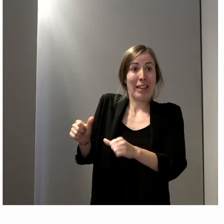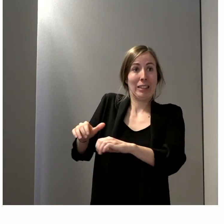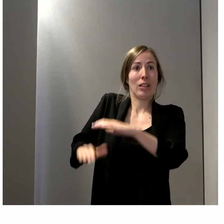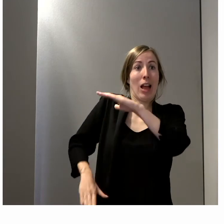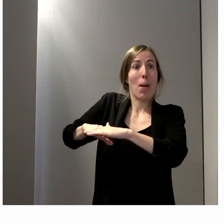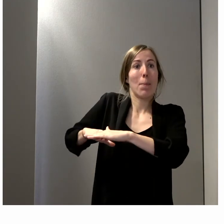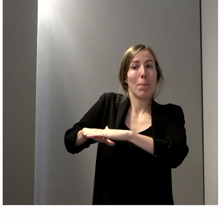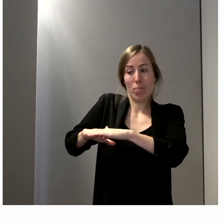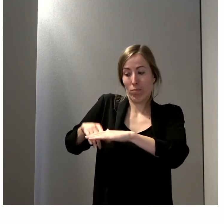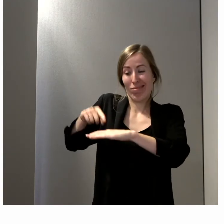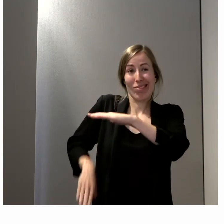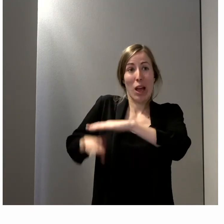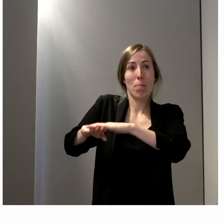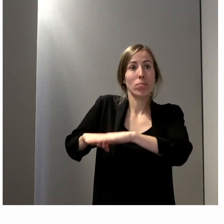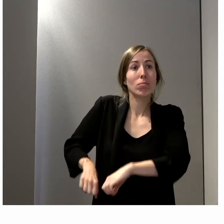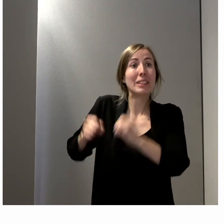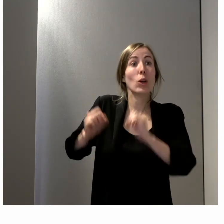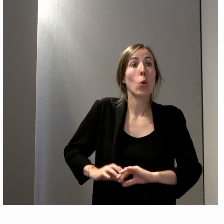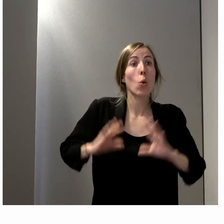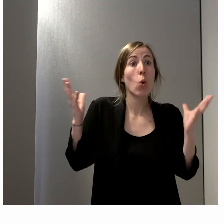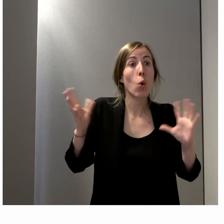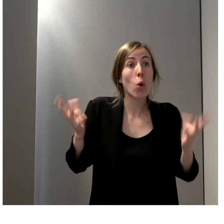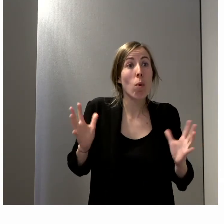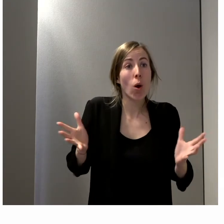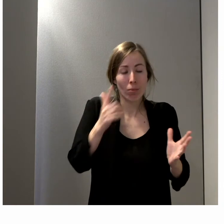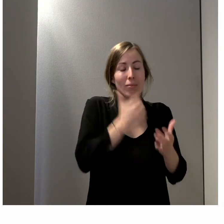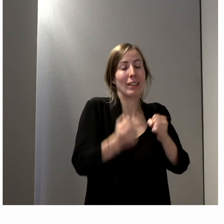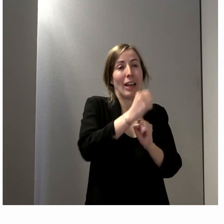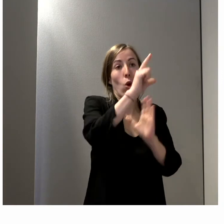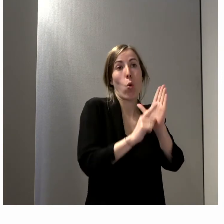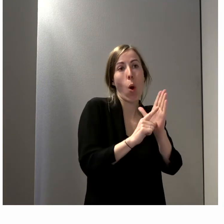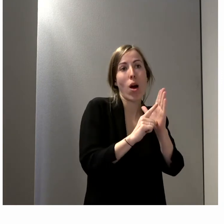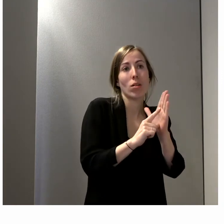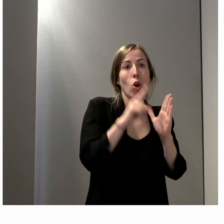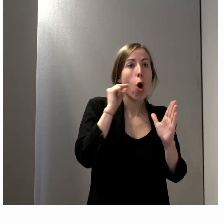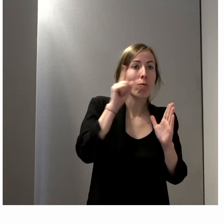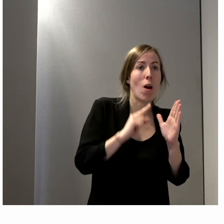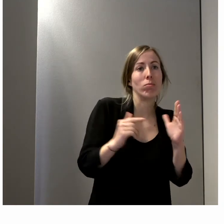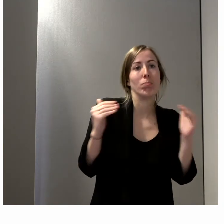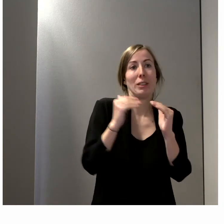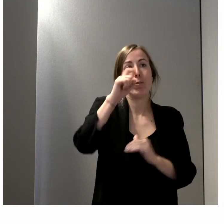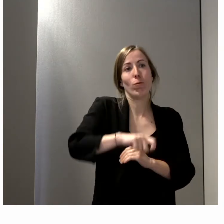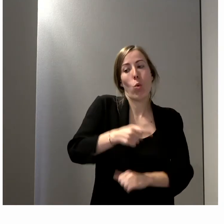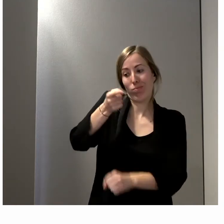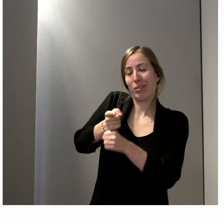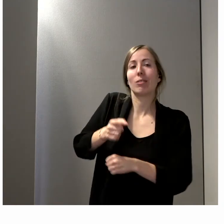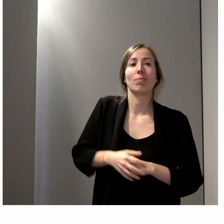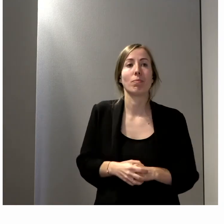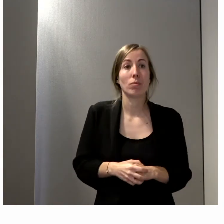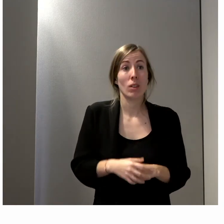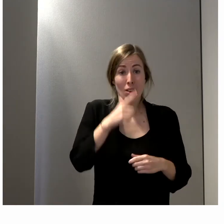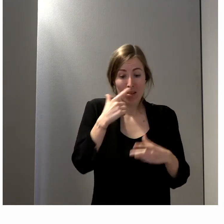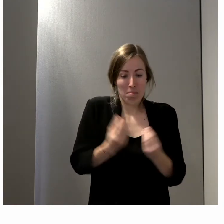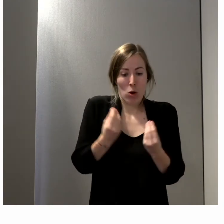briser ce plafond de verre, il y a eu cette loi sur la parité. On n'en est pas là, malheureusement, au niveau du handicap, c'est-dire que si